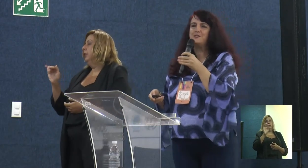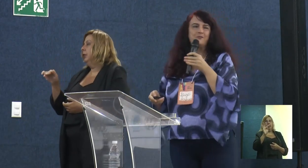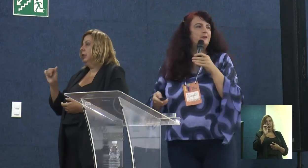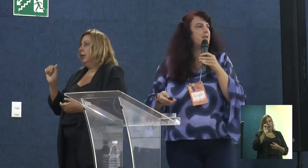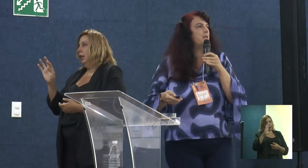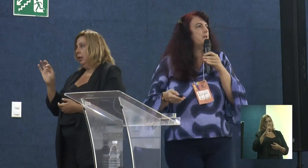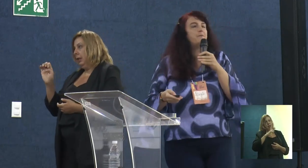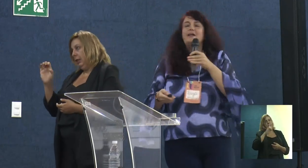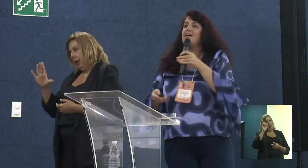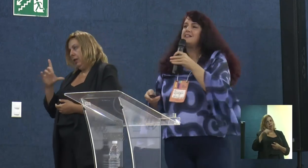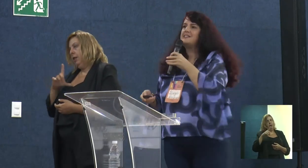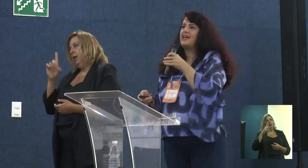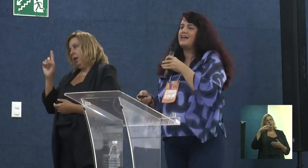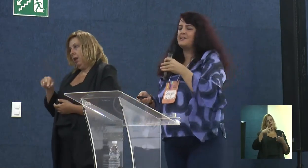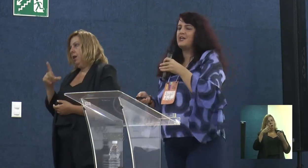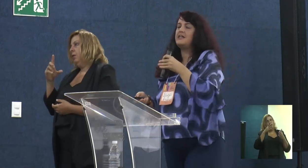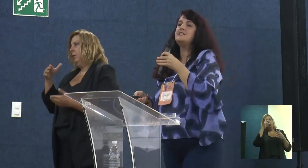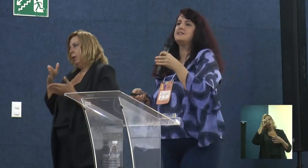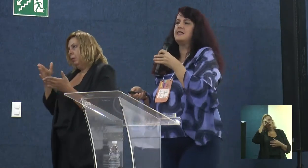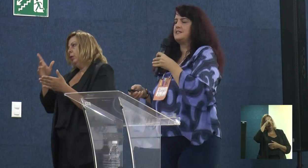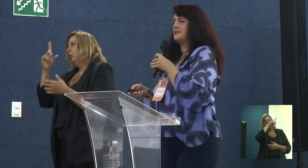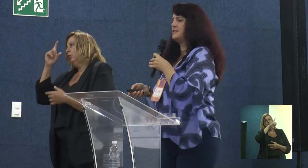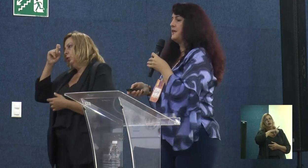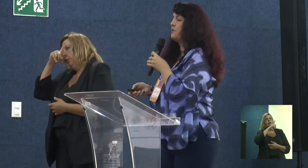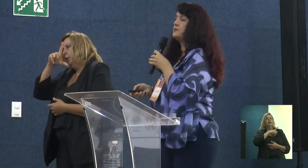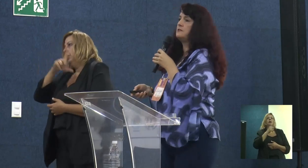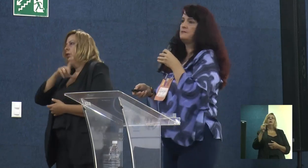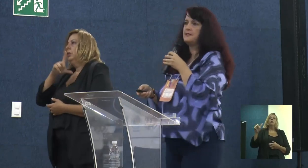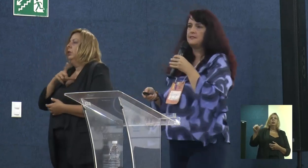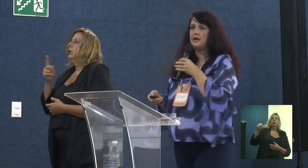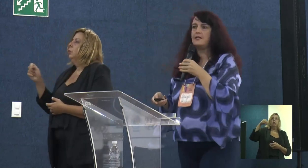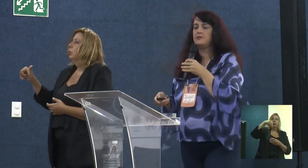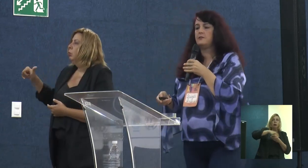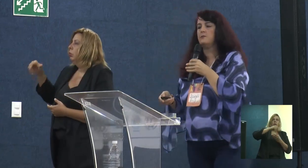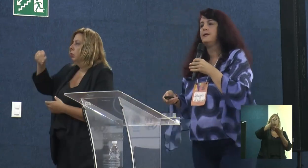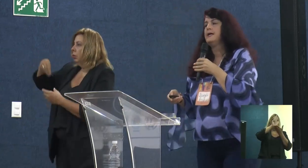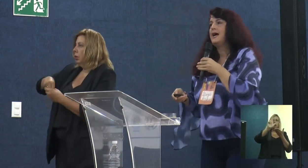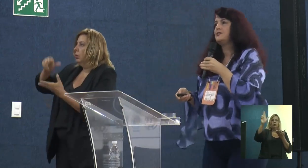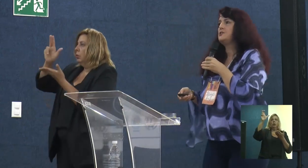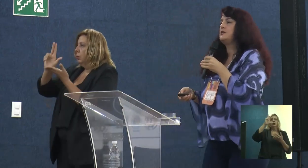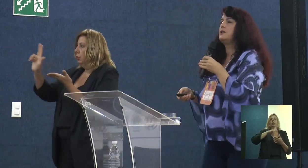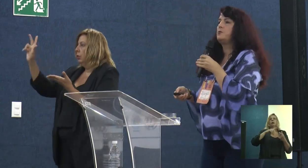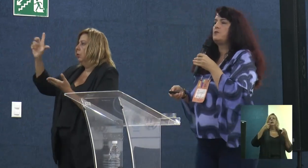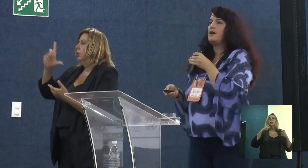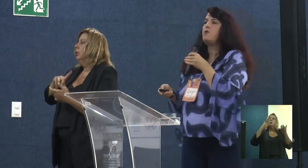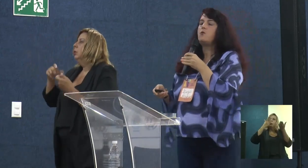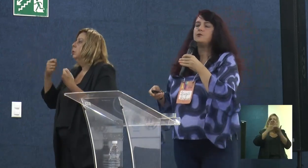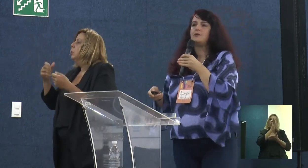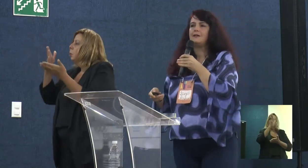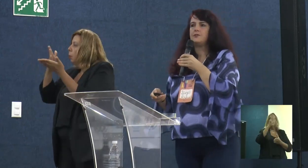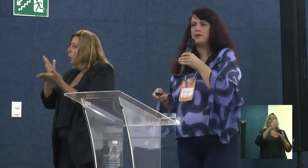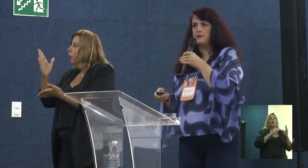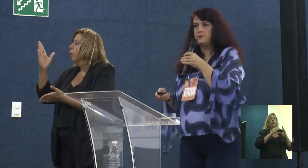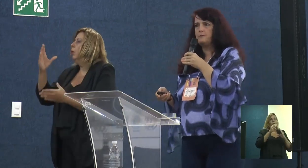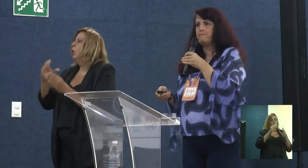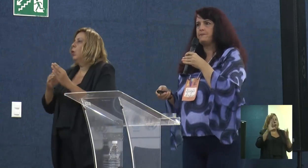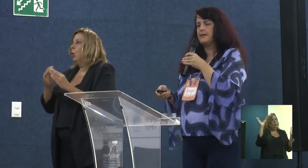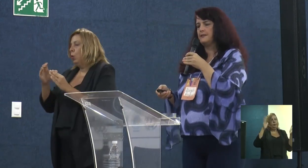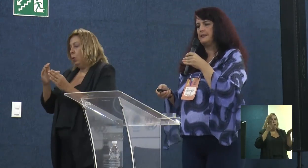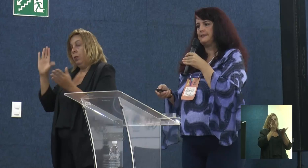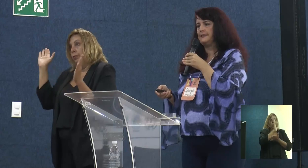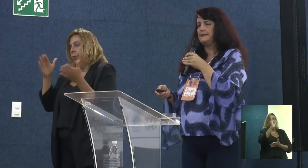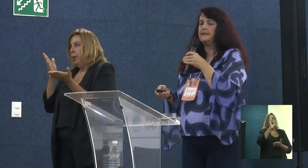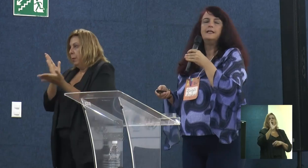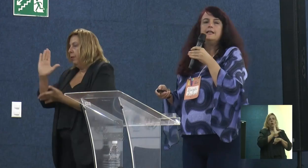difícil para gerir esse recurso aí na universidade. Então, a gente tem que aprovar o curso Lato Senso,